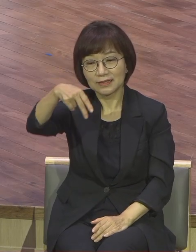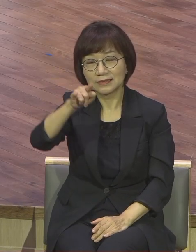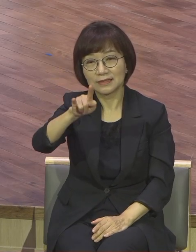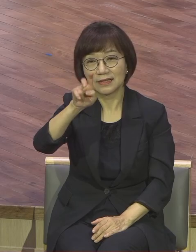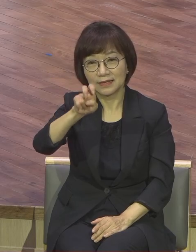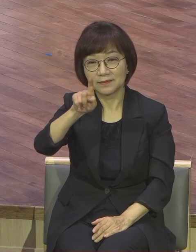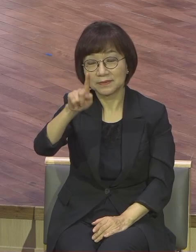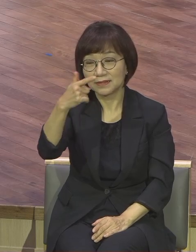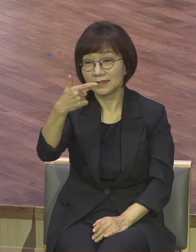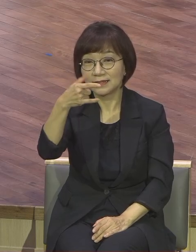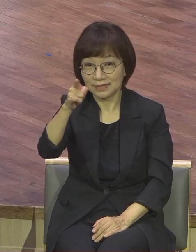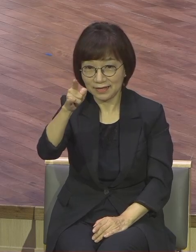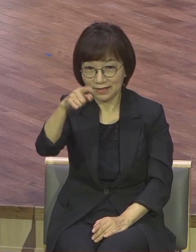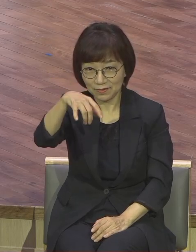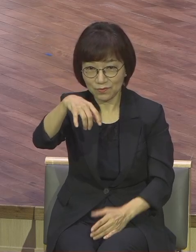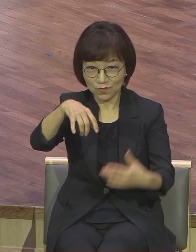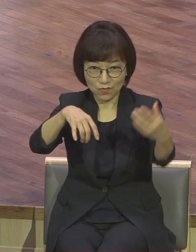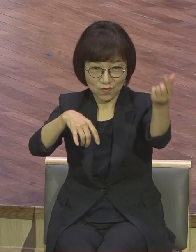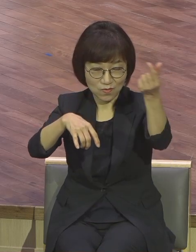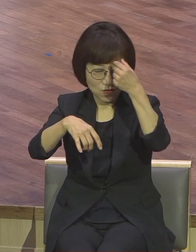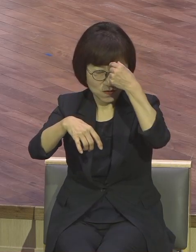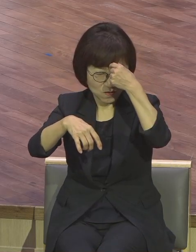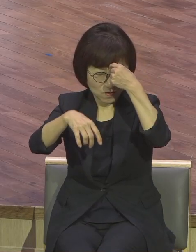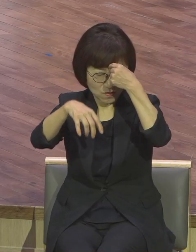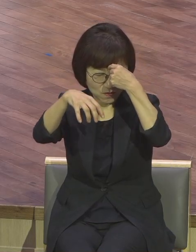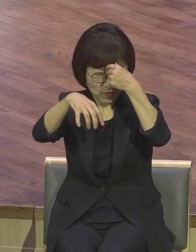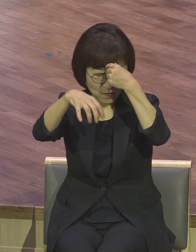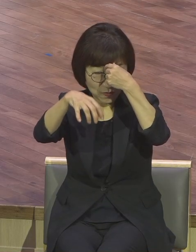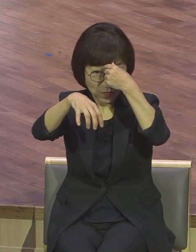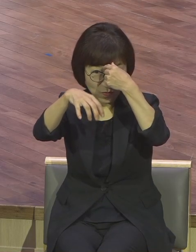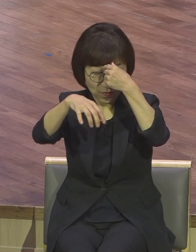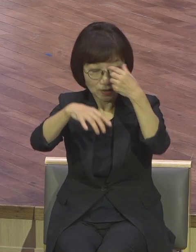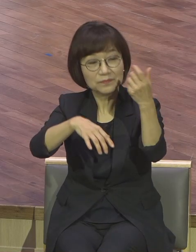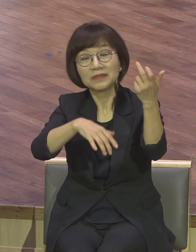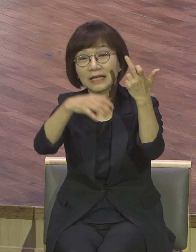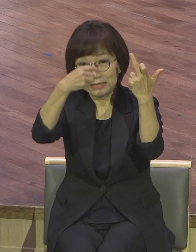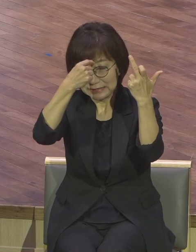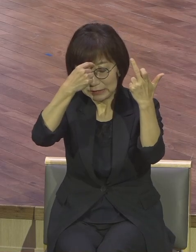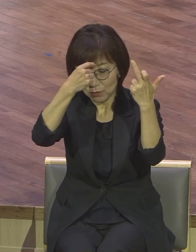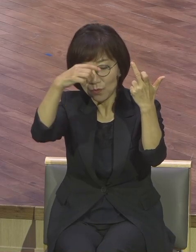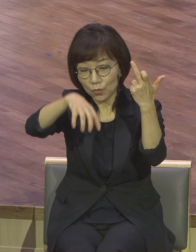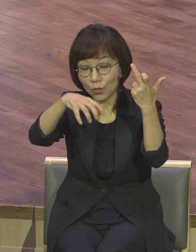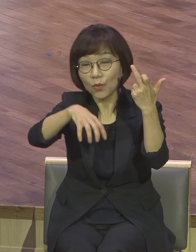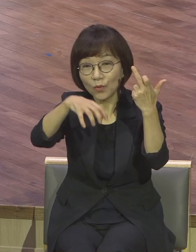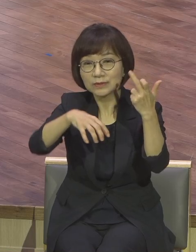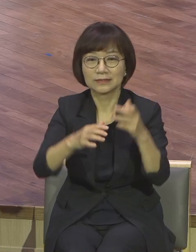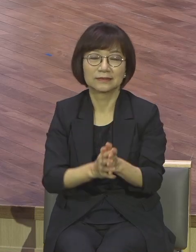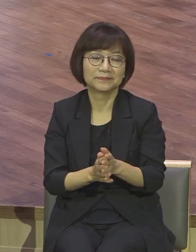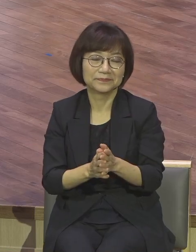내용입니다 예수님께서 이 땅에 오신 궁극적인 목적이 뭐냐